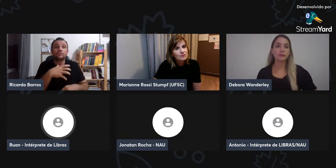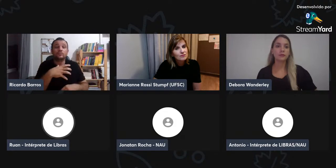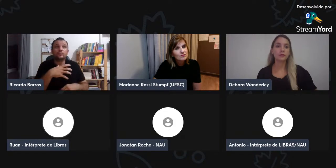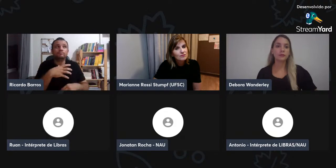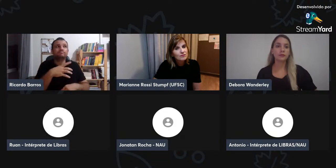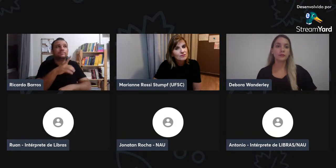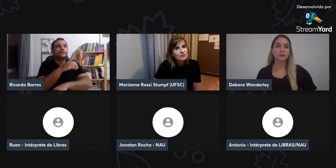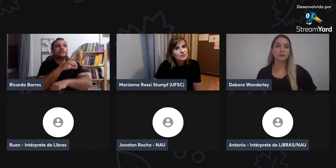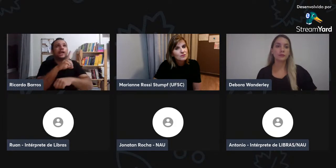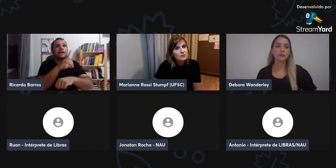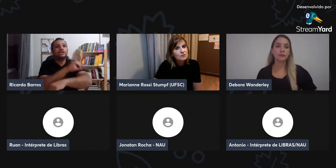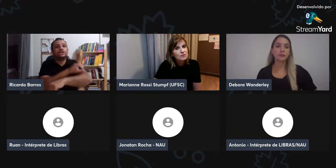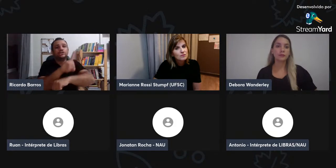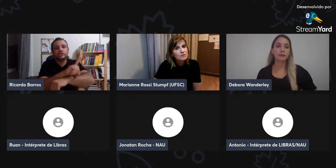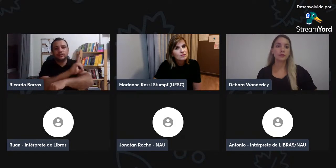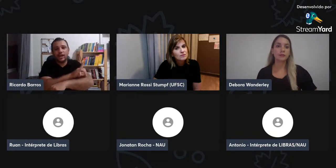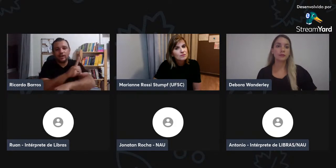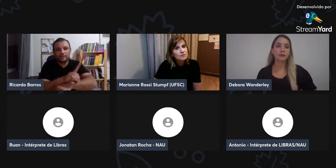CERNITE?